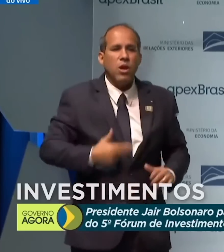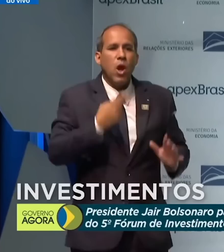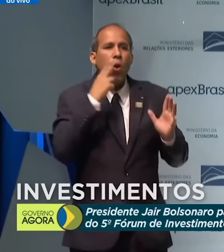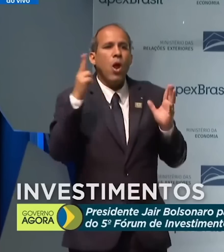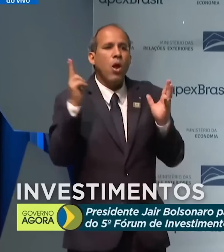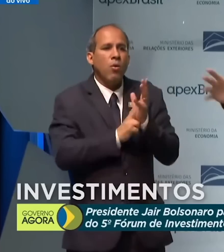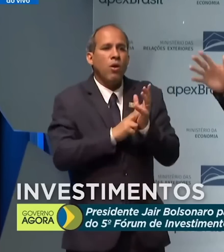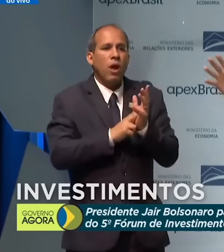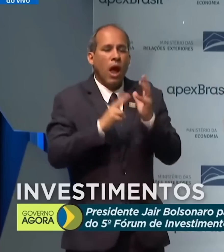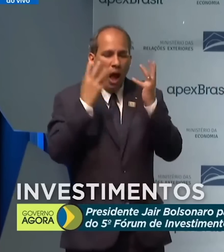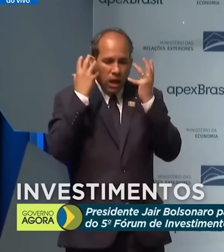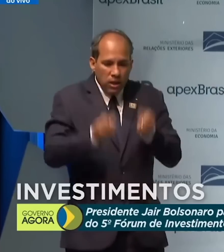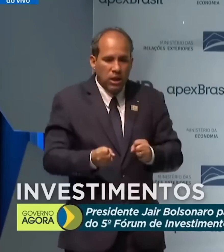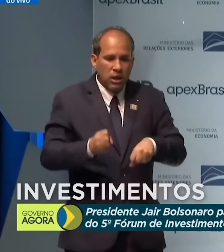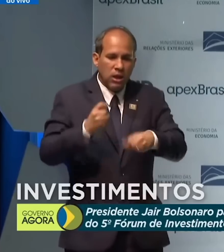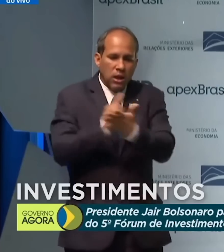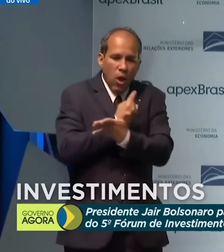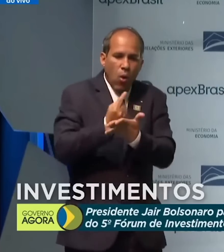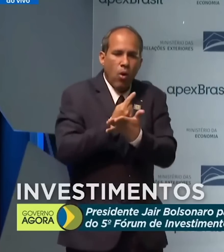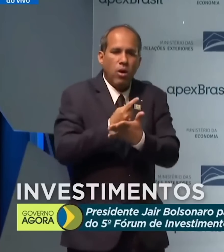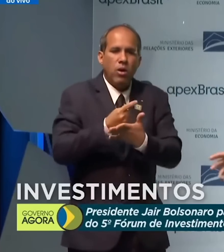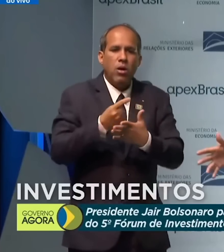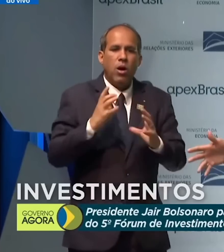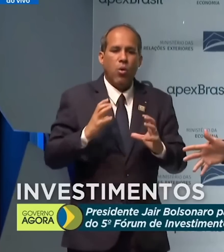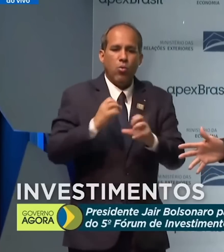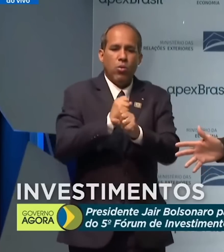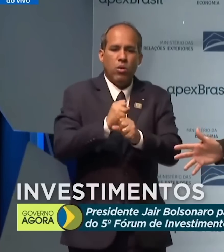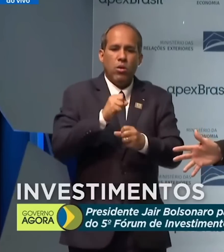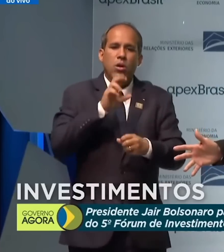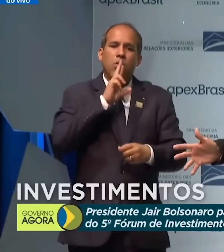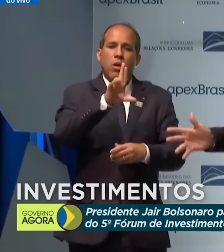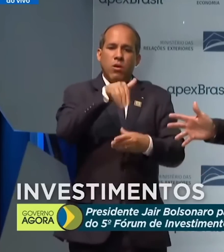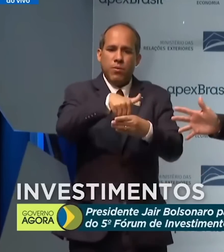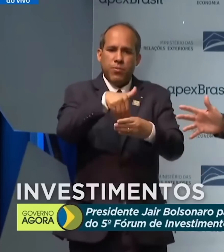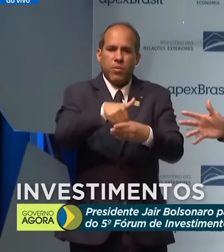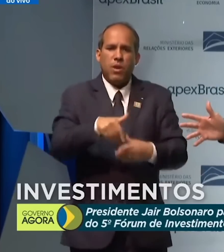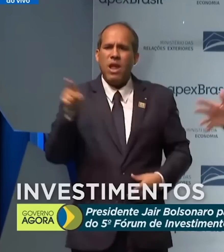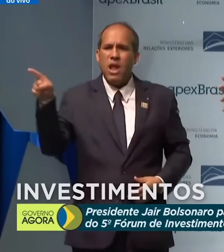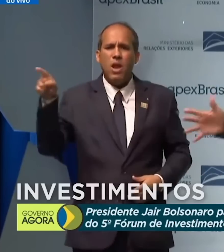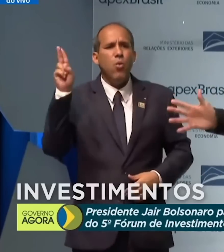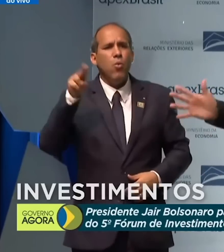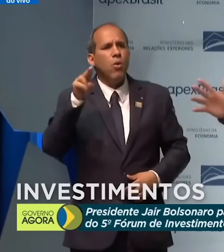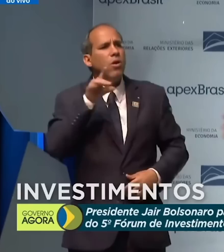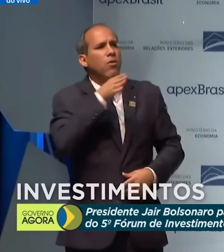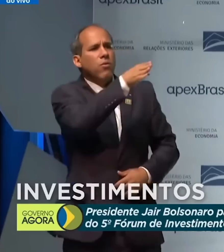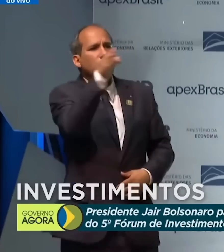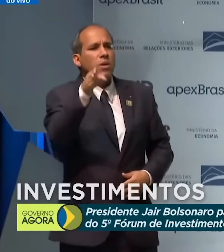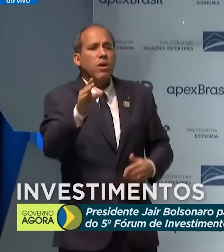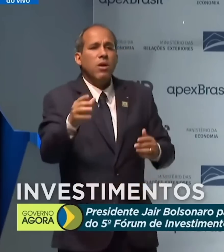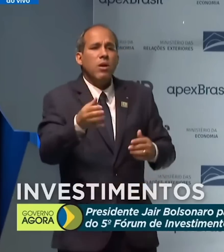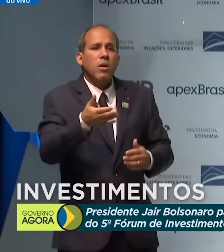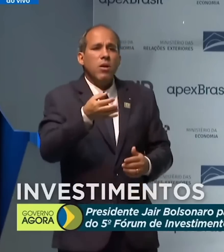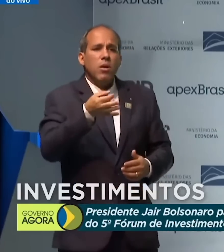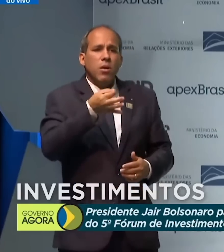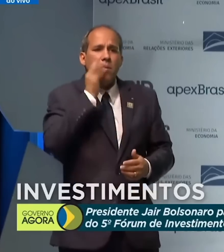imediatamente o retrato das eleições. o cara não sai na rua nem para tomar uma pinga no botequim.